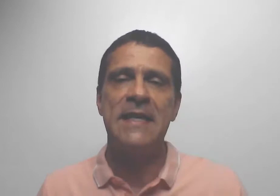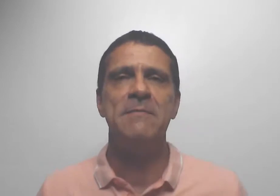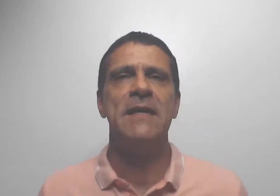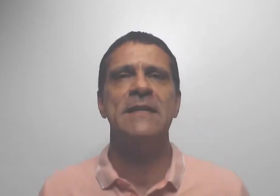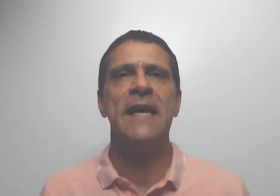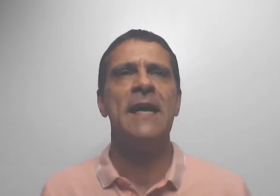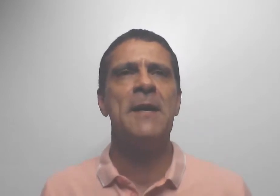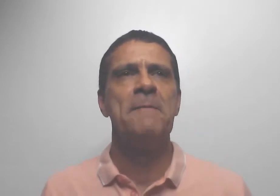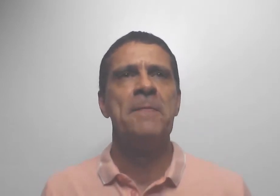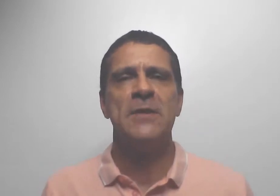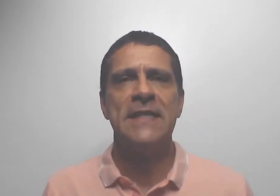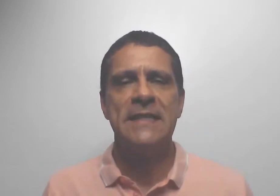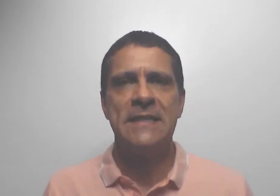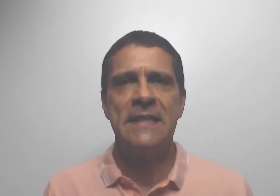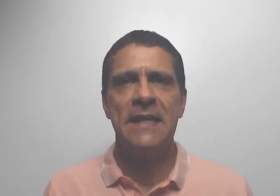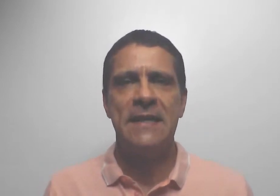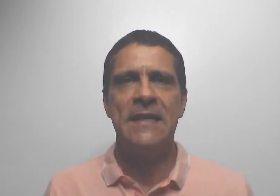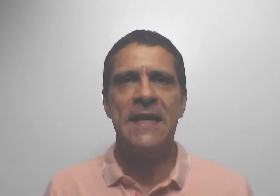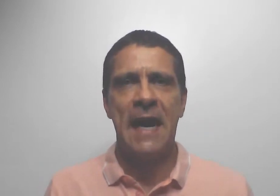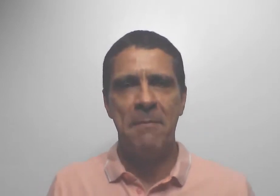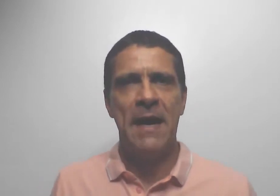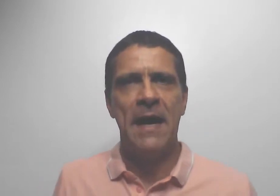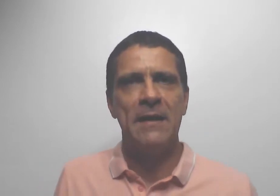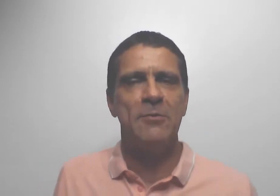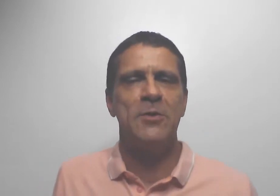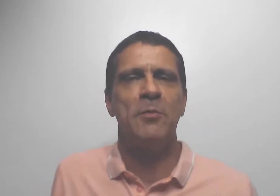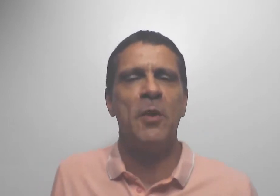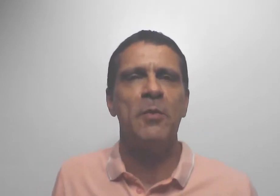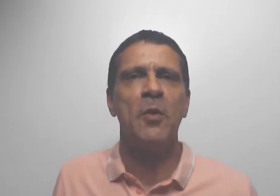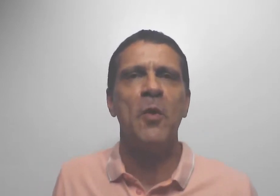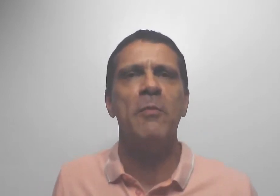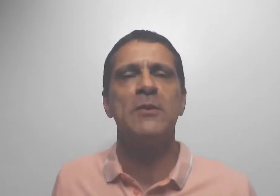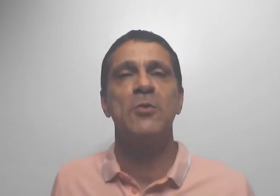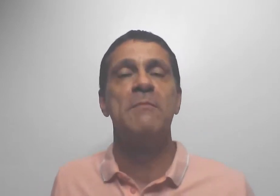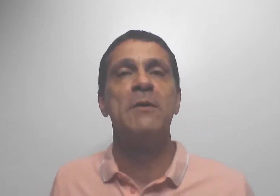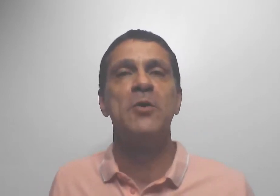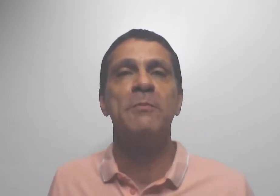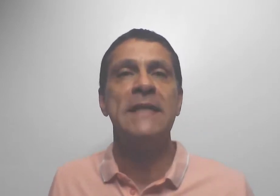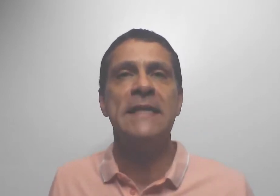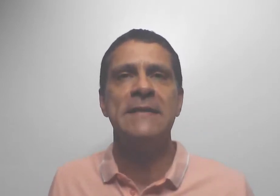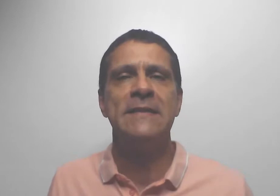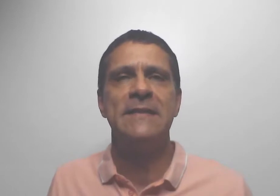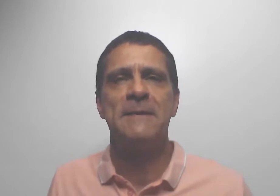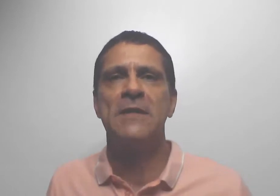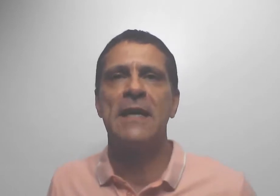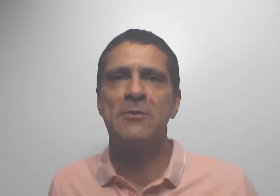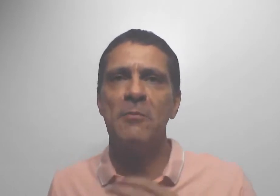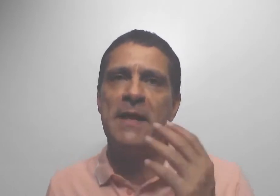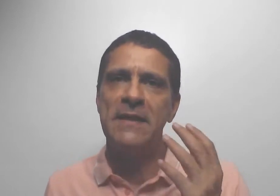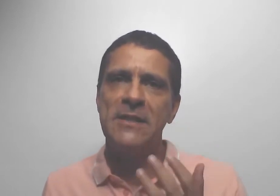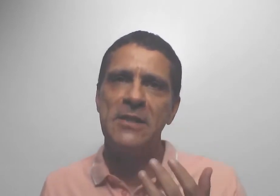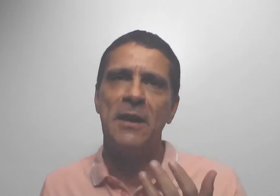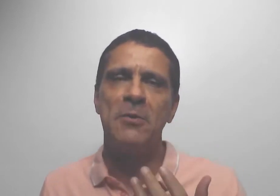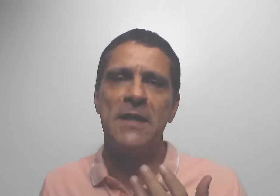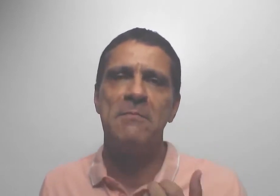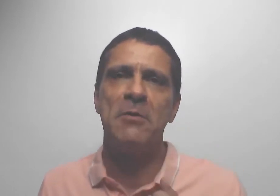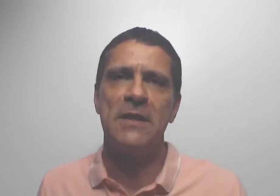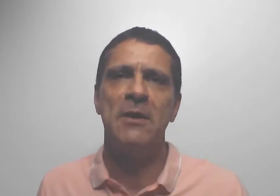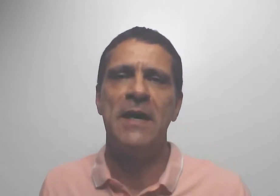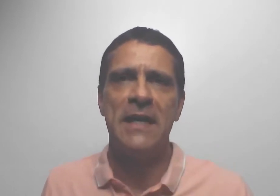dinâmica dela você tinha que amarrar no seu próprio corpo a sua mão dominante e usar somente a outra mão que não